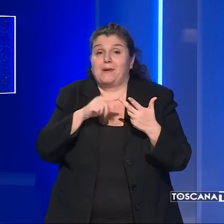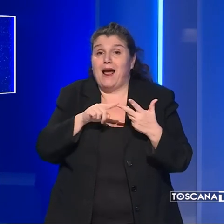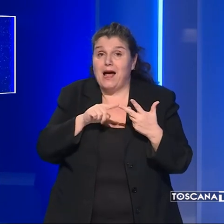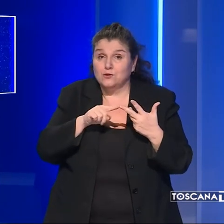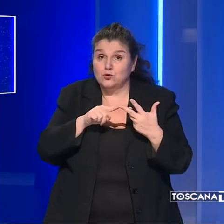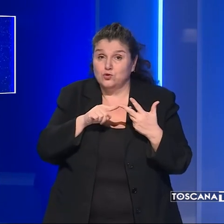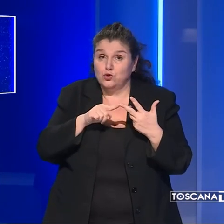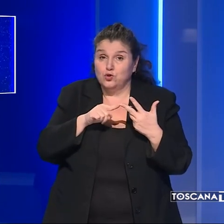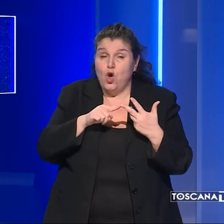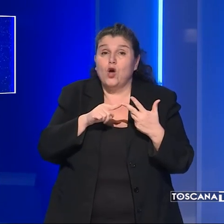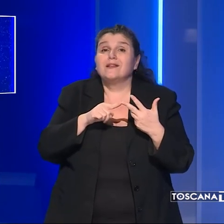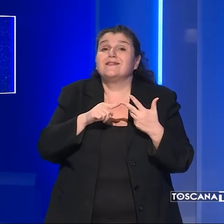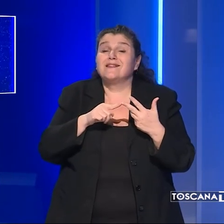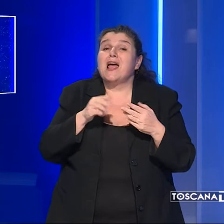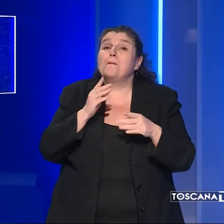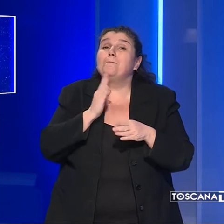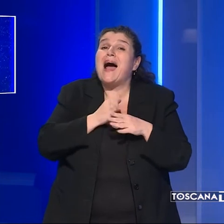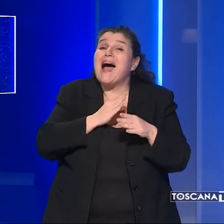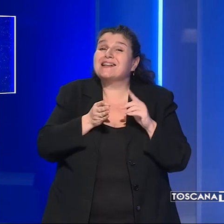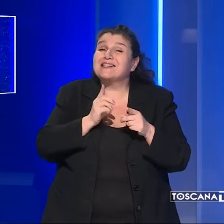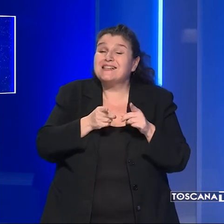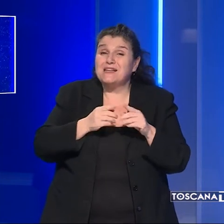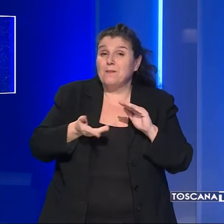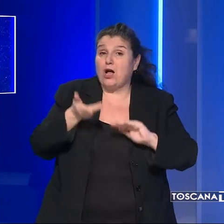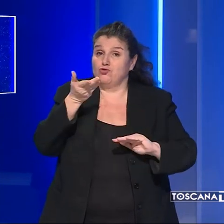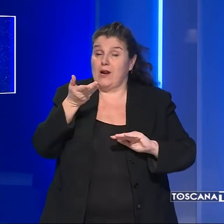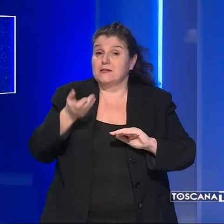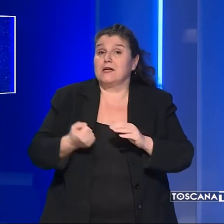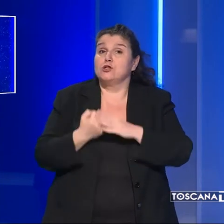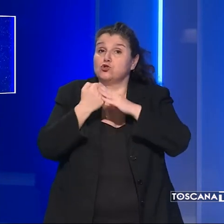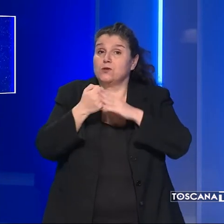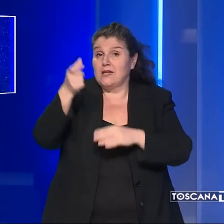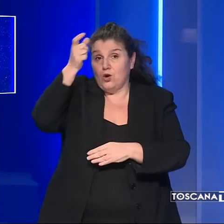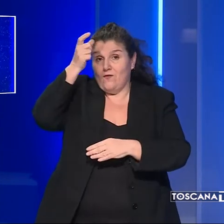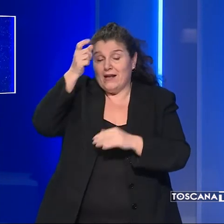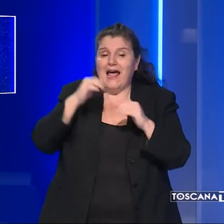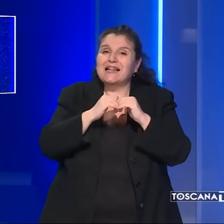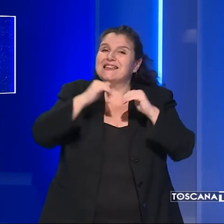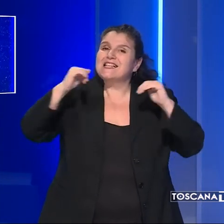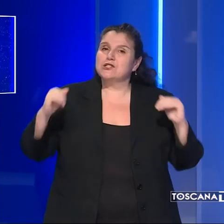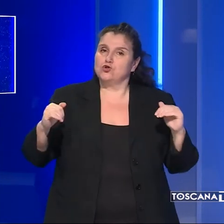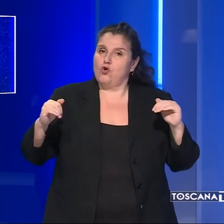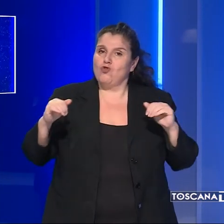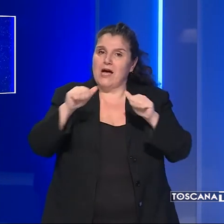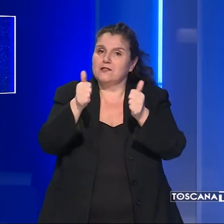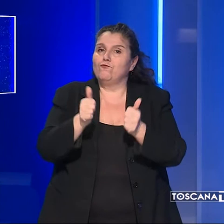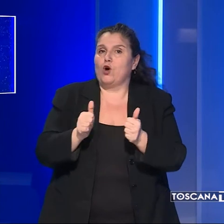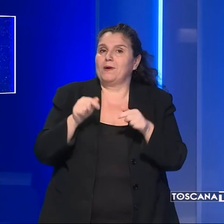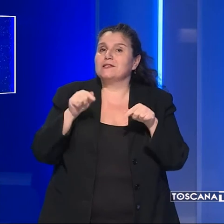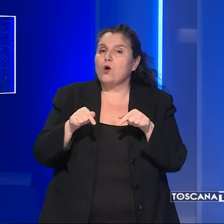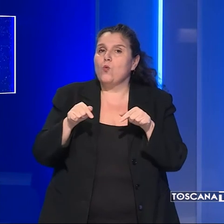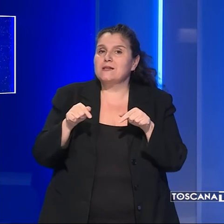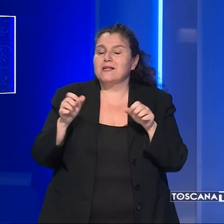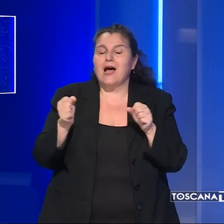anche dei partiti della maggioranza che sostiene il Governo, a dissociarsi formalmente da questa